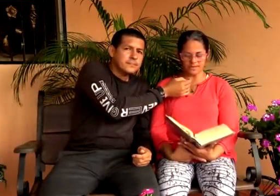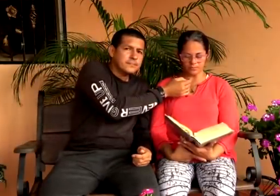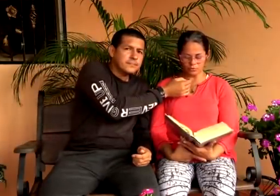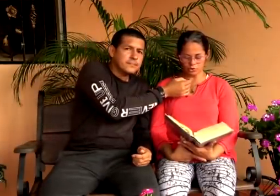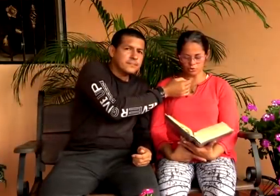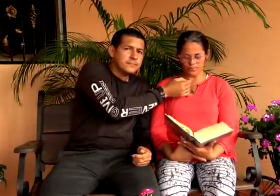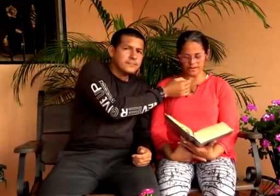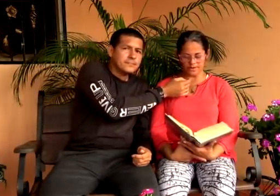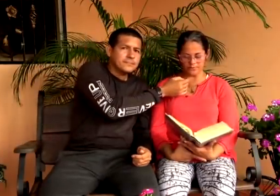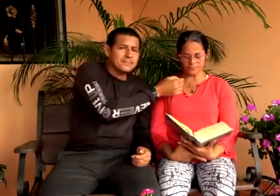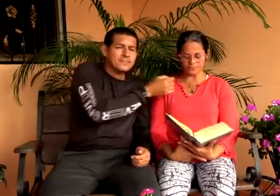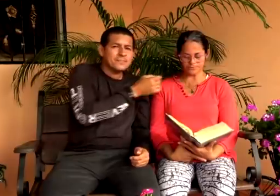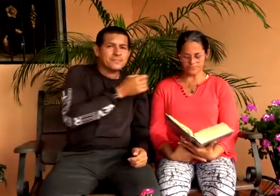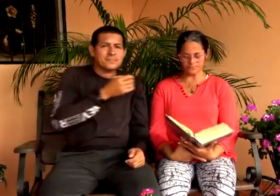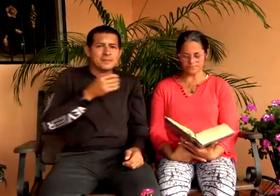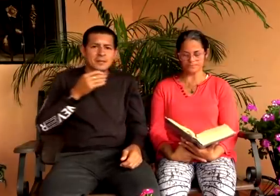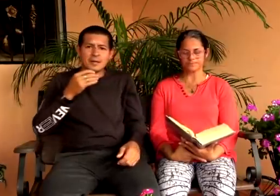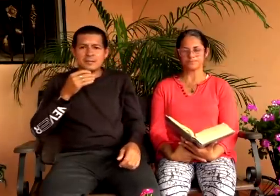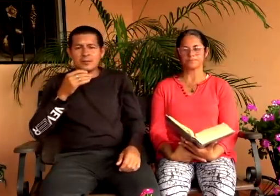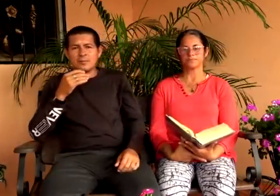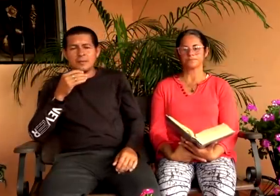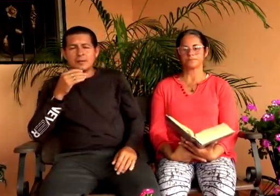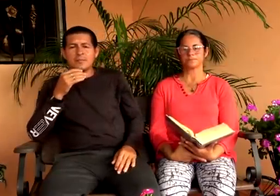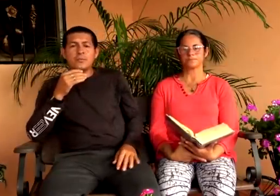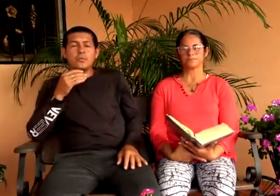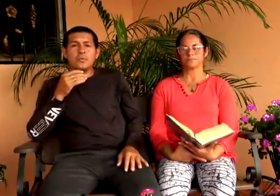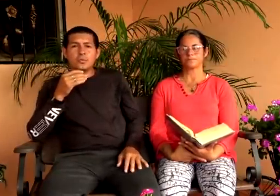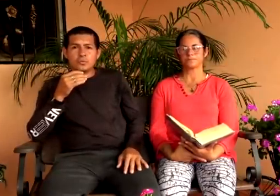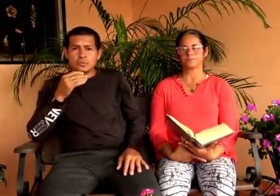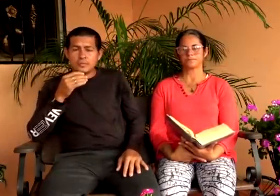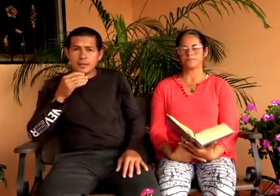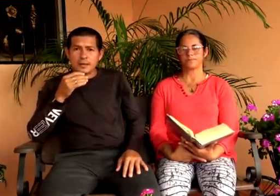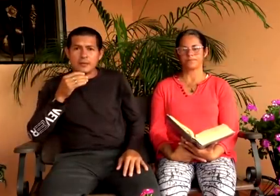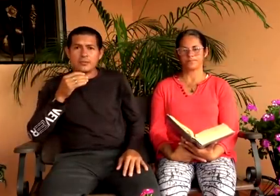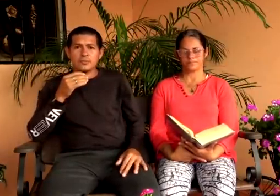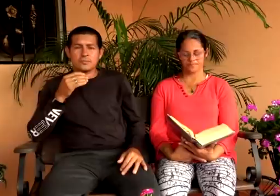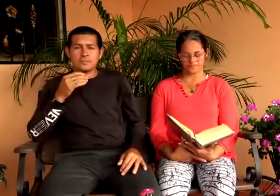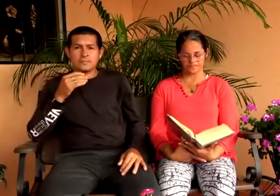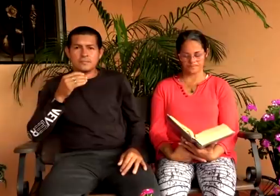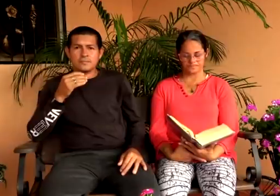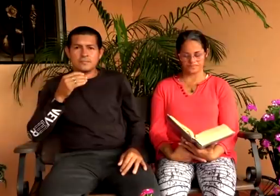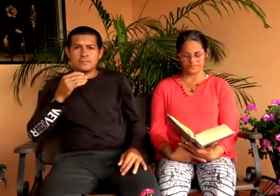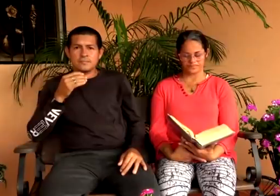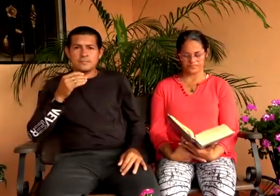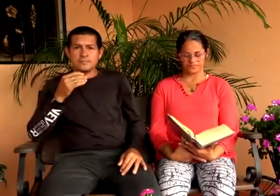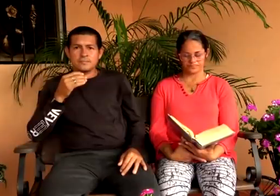hace olvidar muchos pecados y hace olvidar muchos pecados